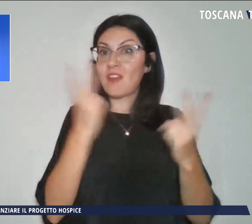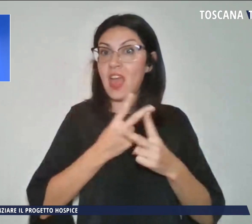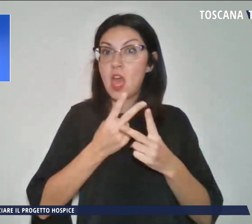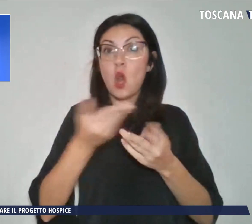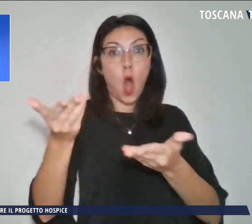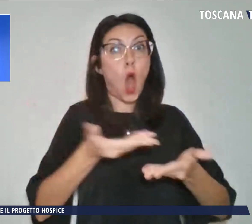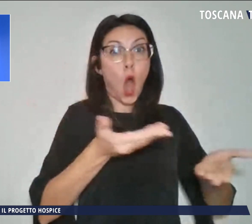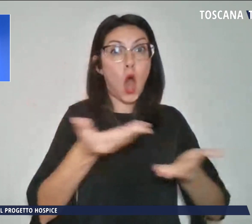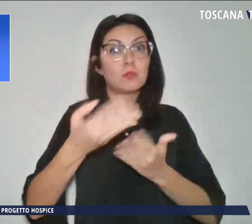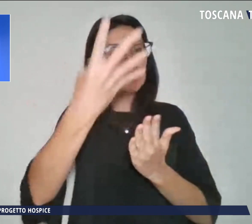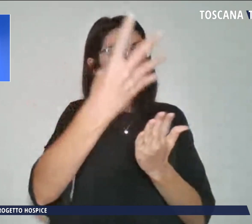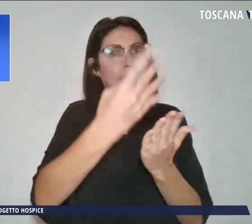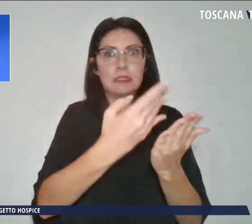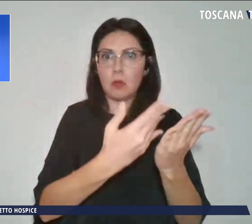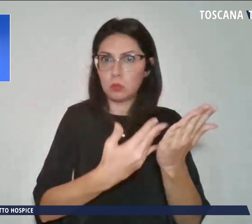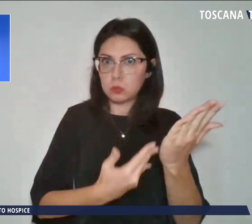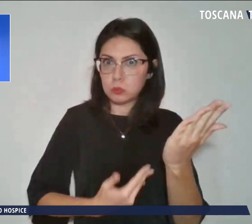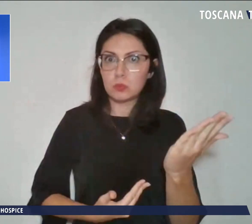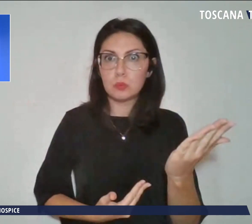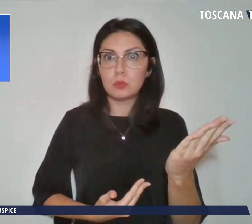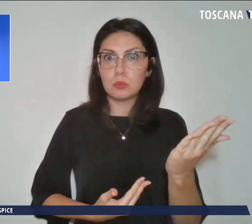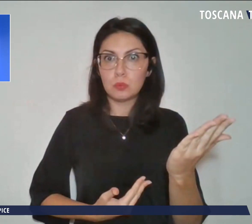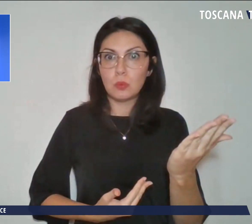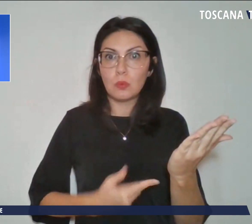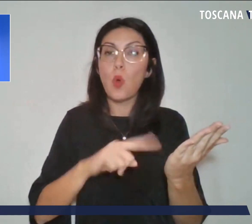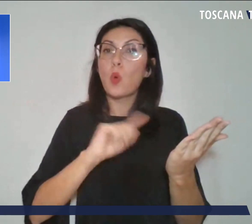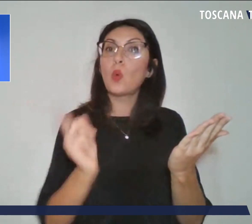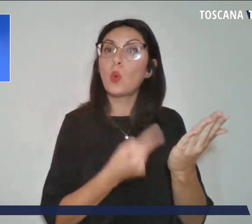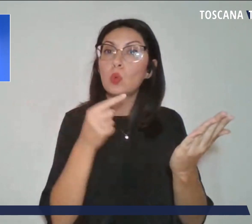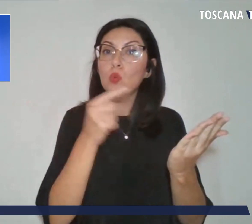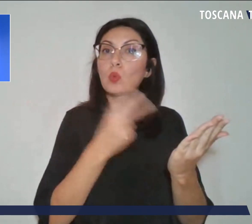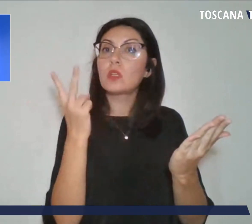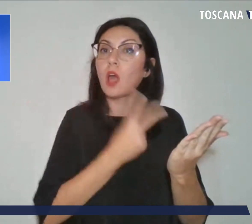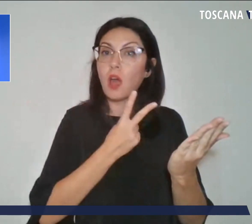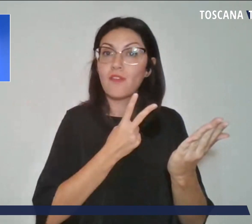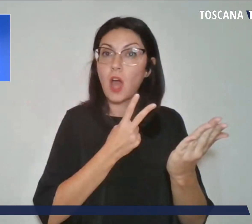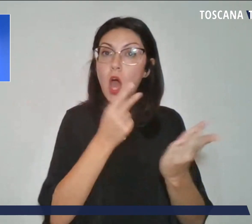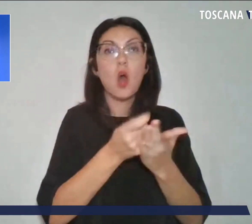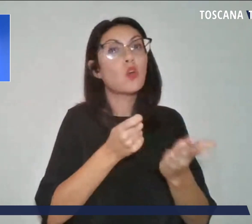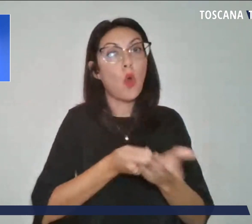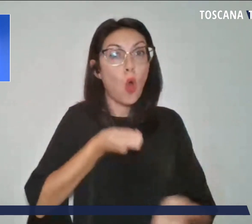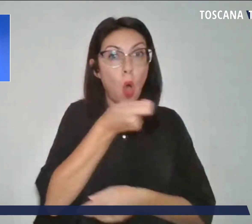hanno aderito, tutti senza alcuna forma di compenso.